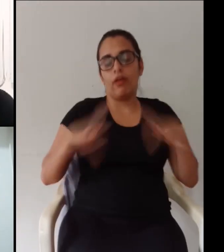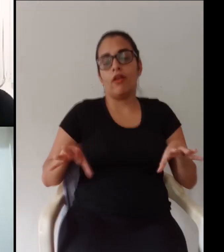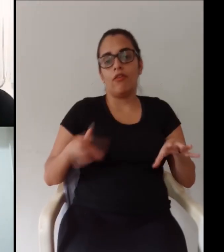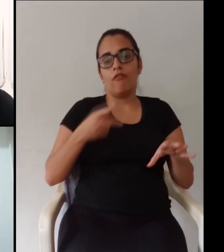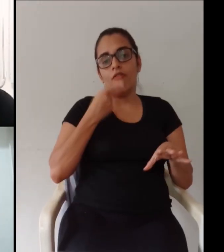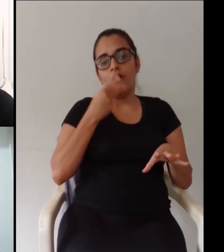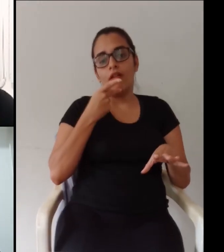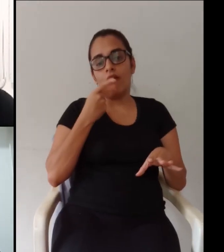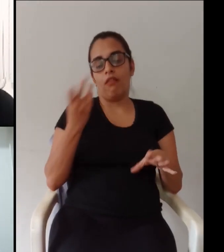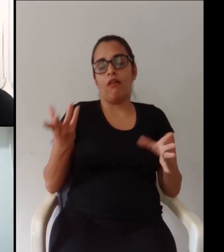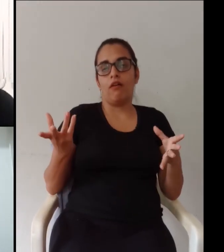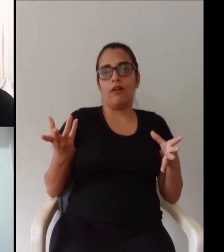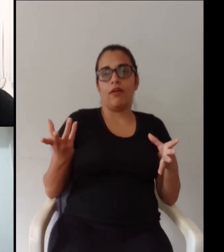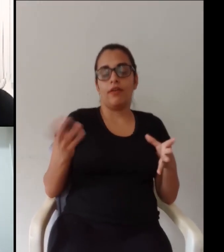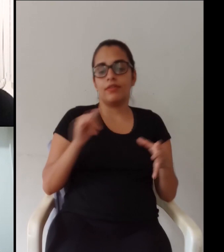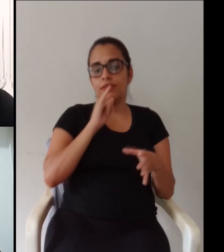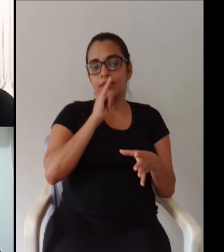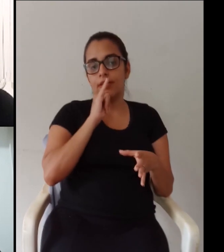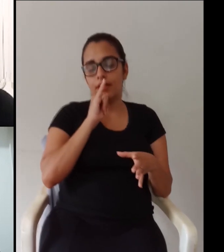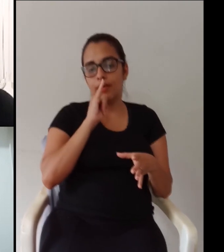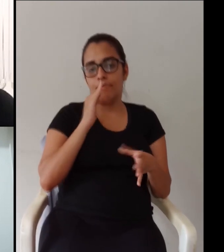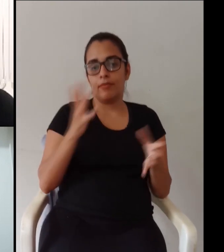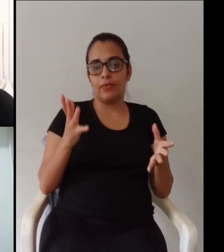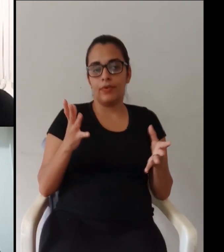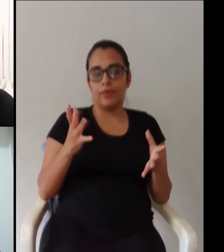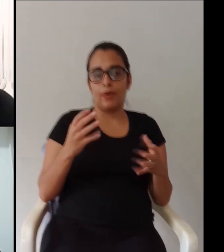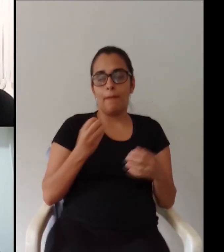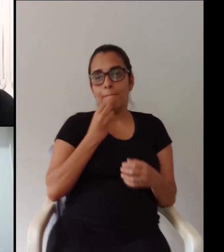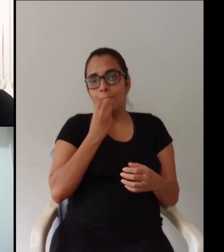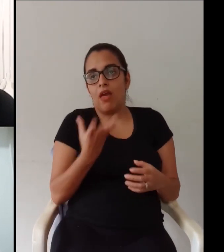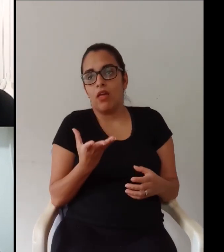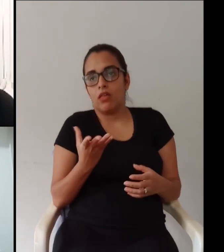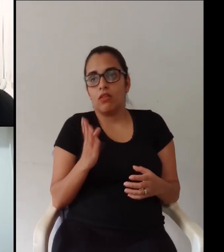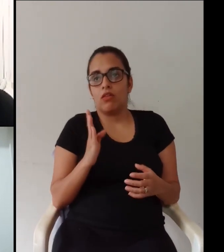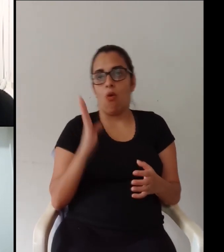desvantagens de utilizar né mas assim eu não quero entrar aqui